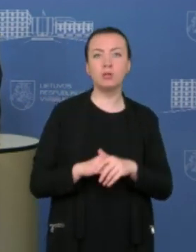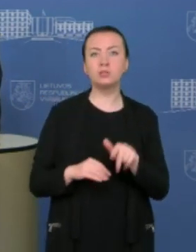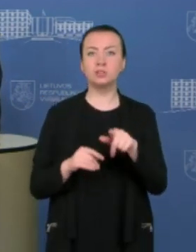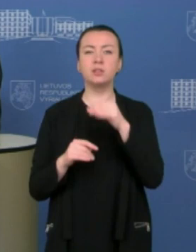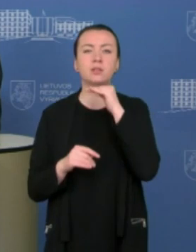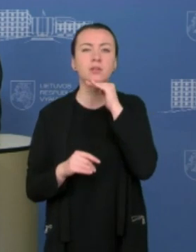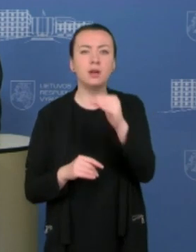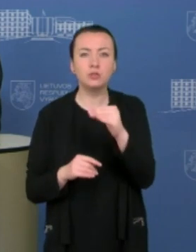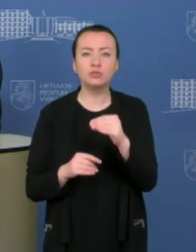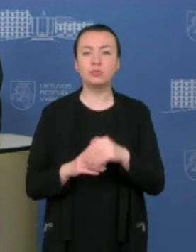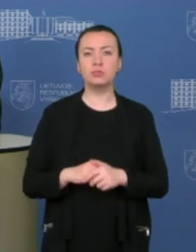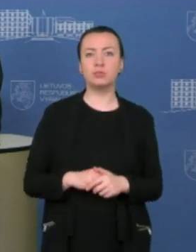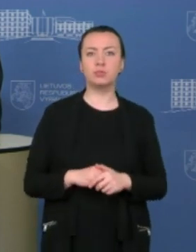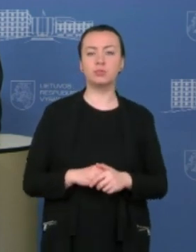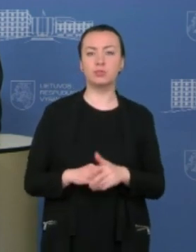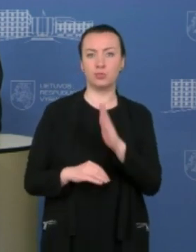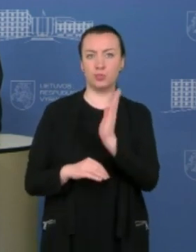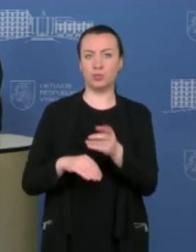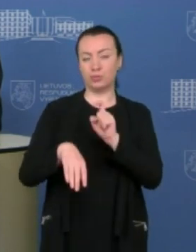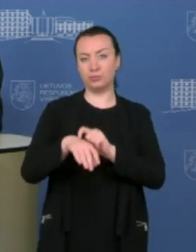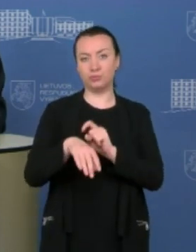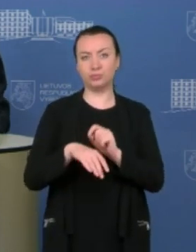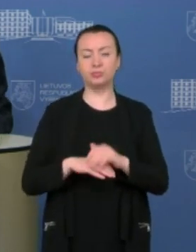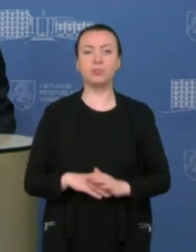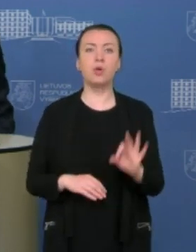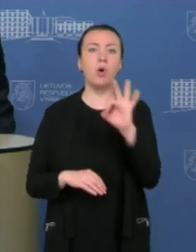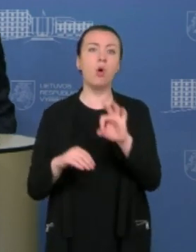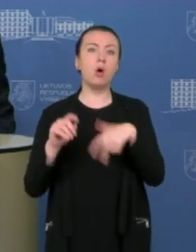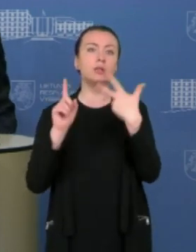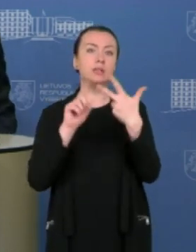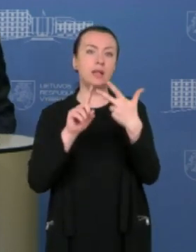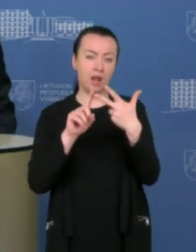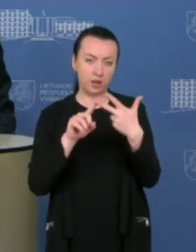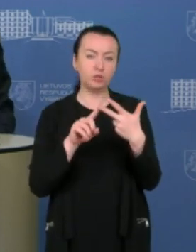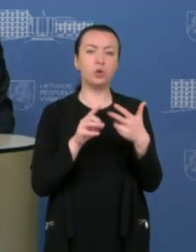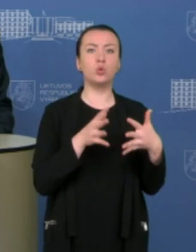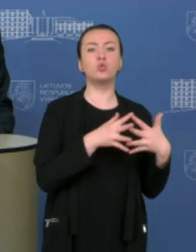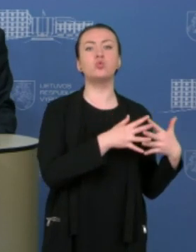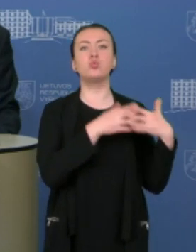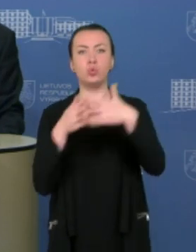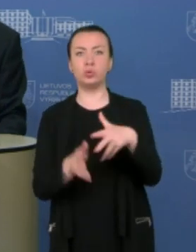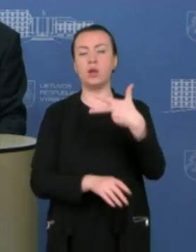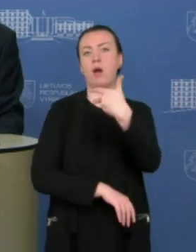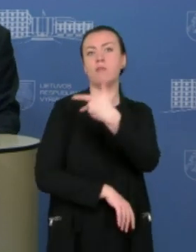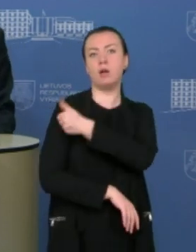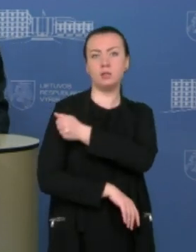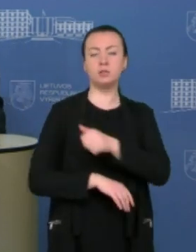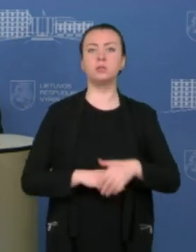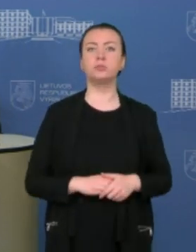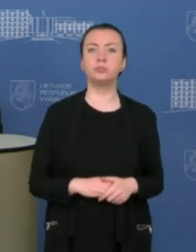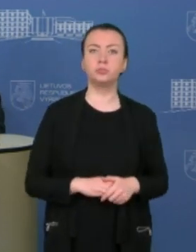konkretus būtų laikas. O trečioji siunta, tai